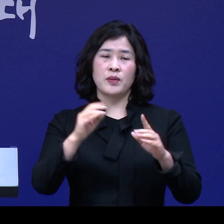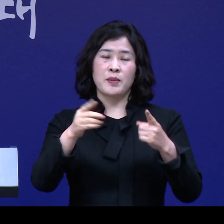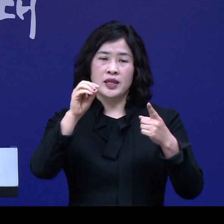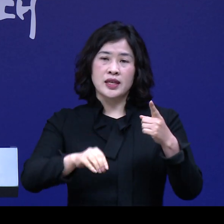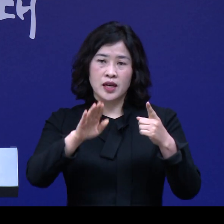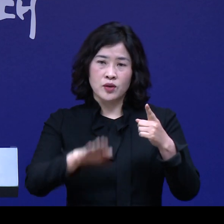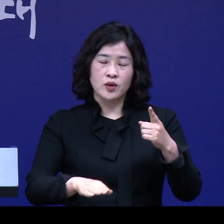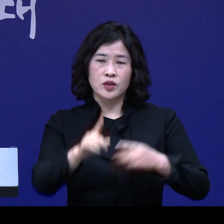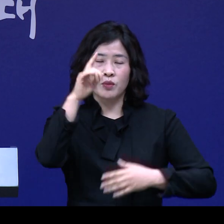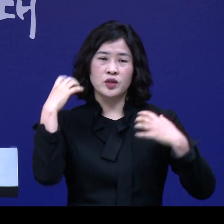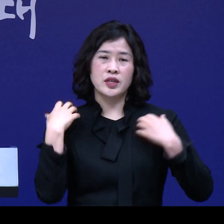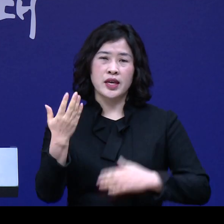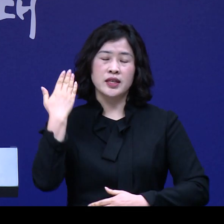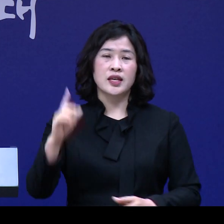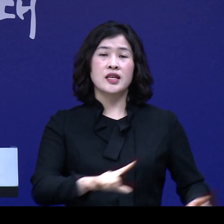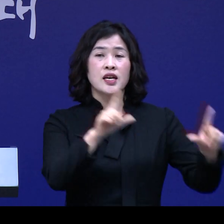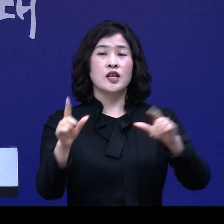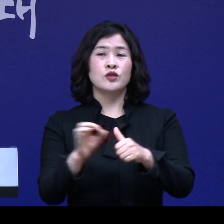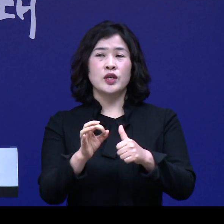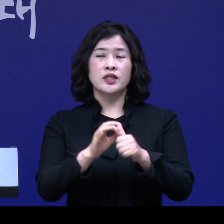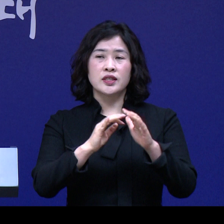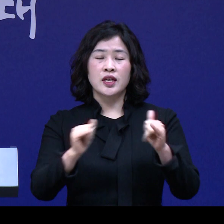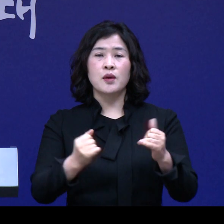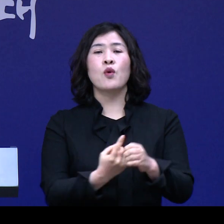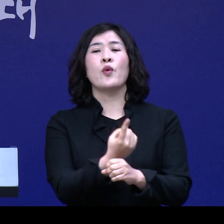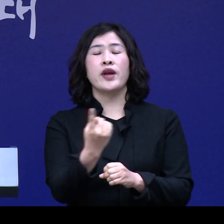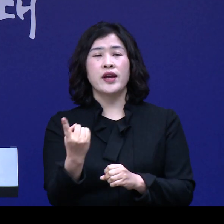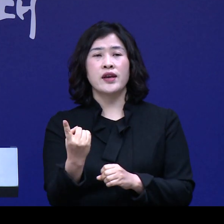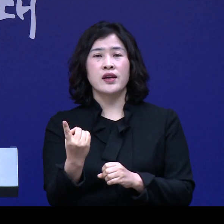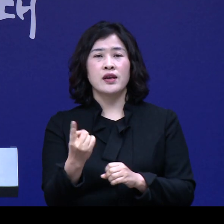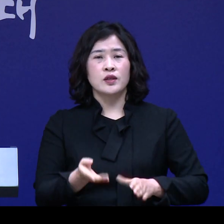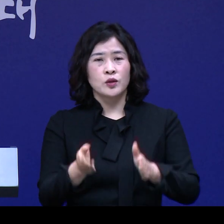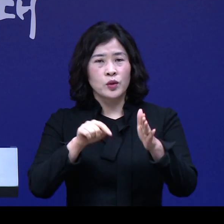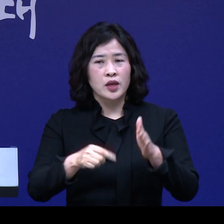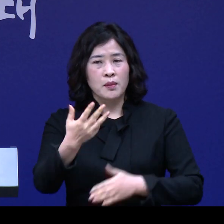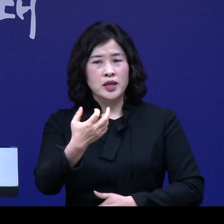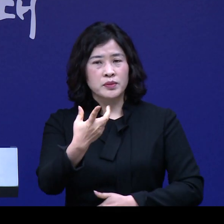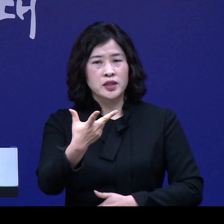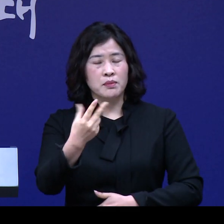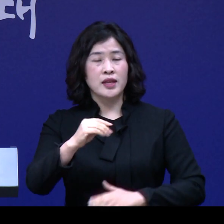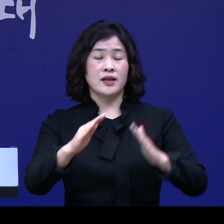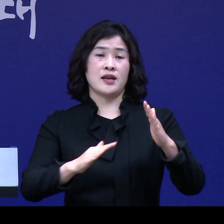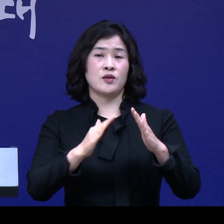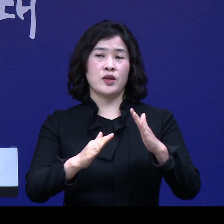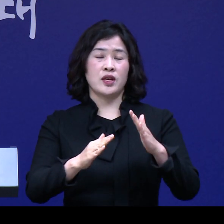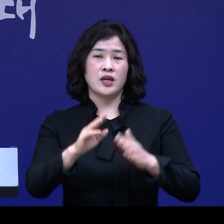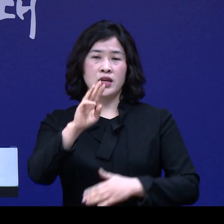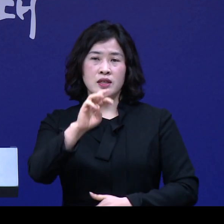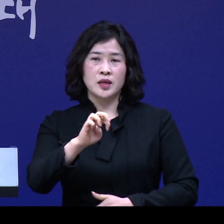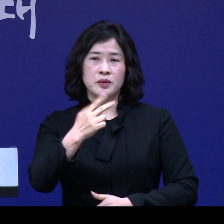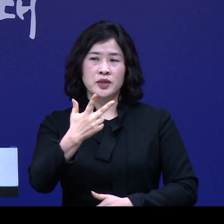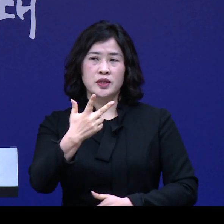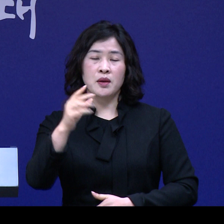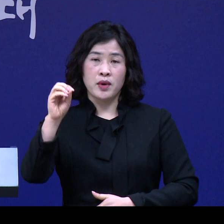정부에서 기존의 생활지원을 받는 분을 제외하면 돈의 87만 가구의 37